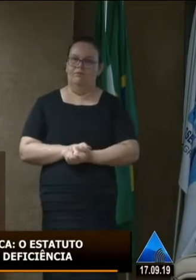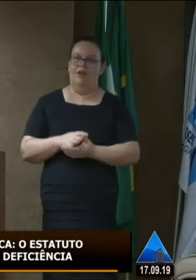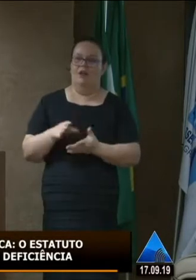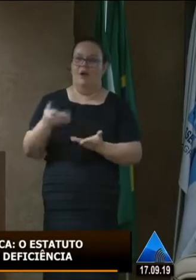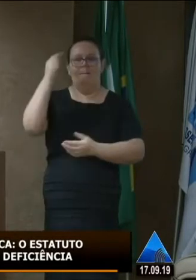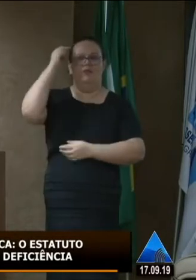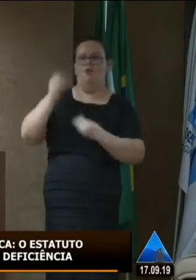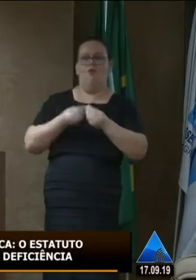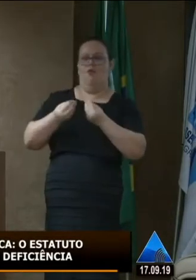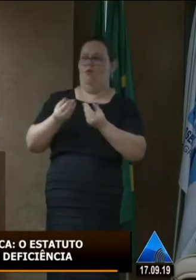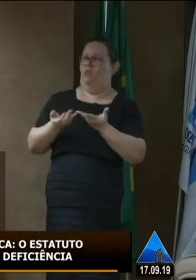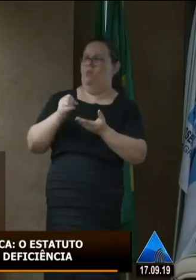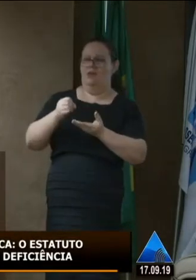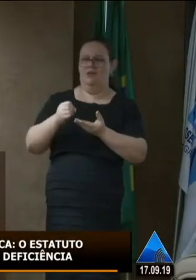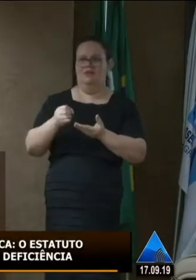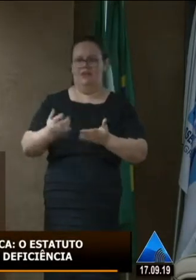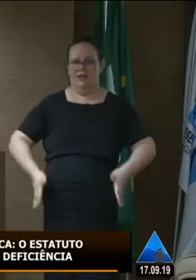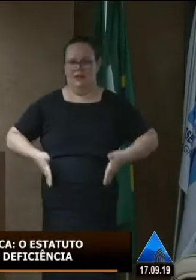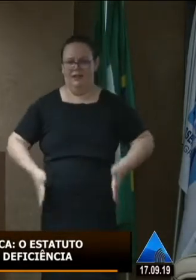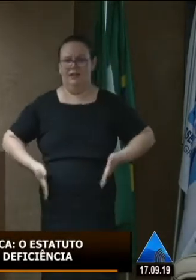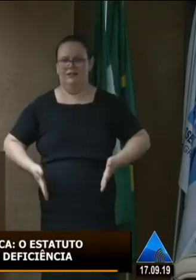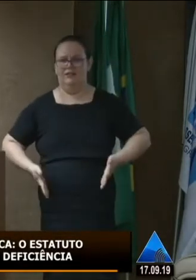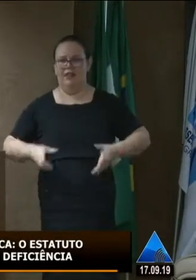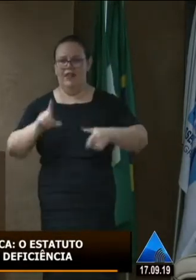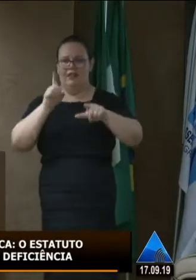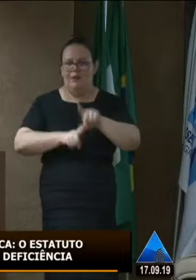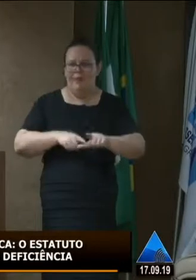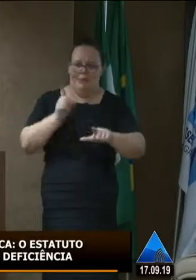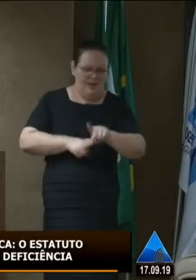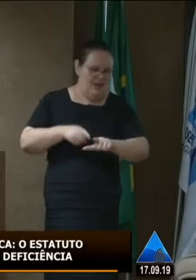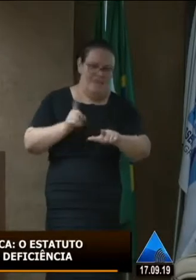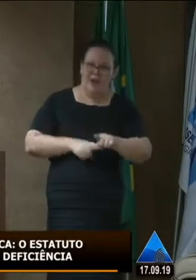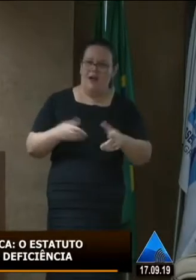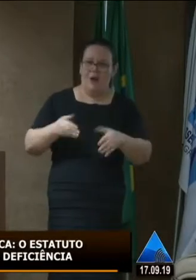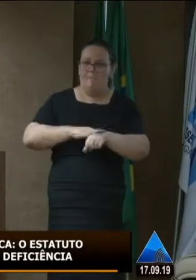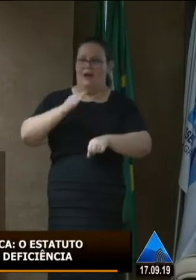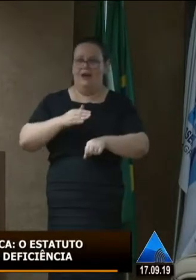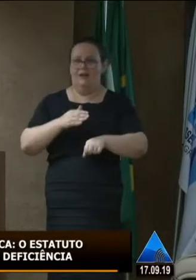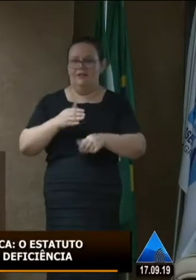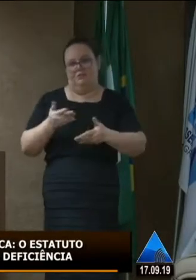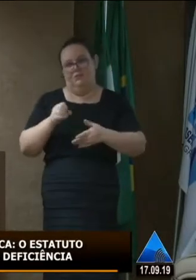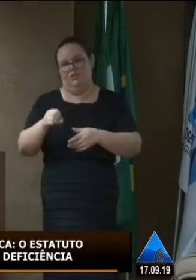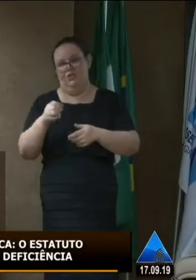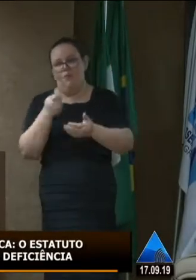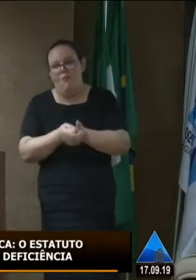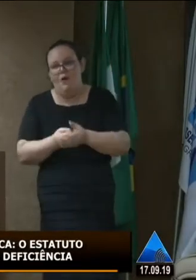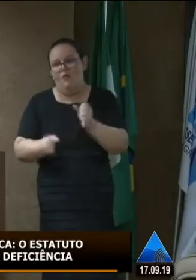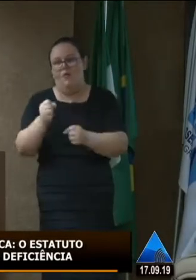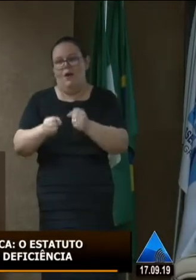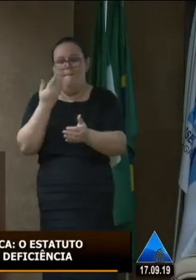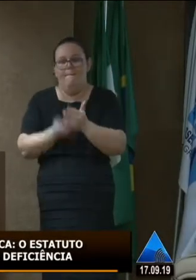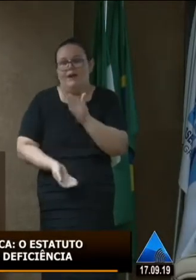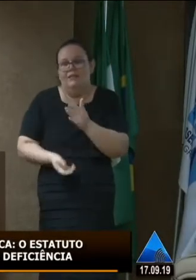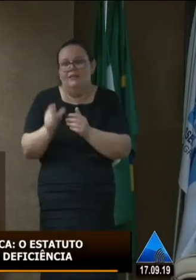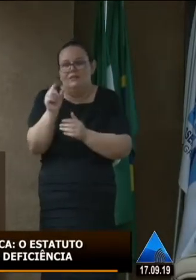ele não mudou a condição de ser cadeirante ele ficou até mais dependente aí se ele comprar o carro agora ele já perde mais ainda o